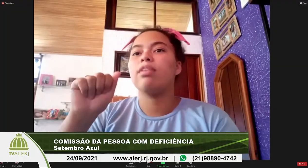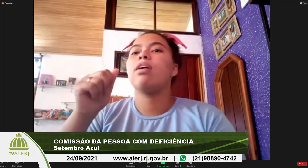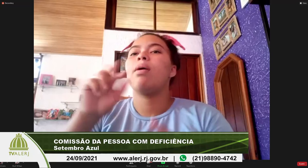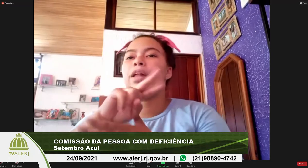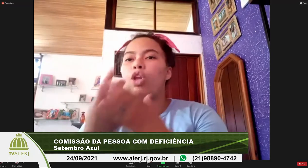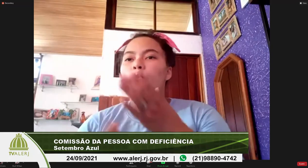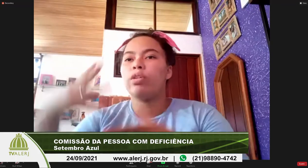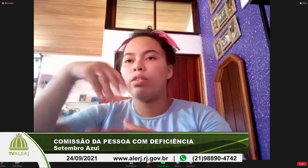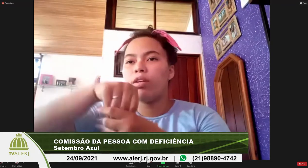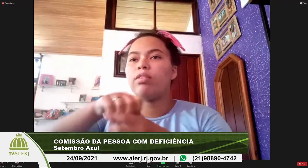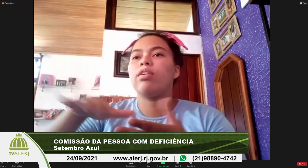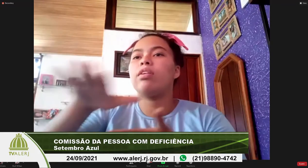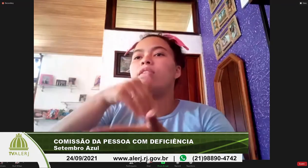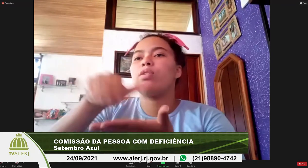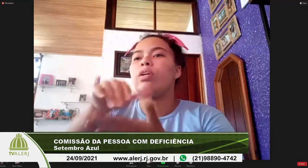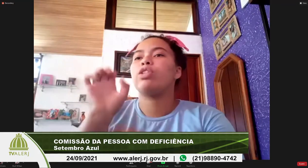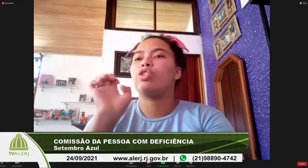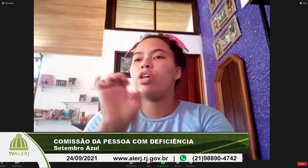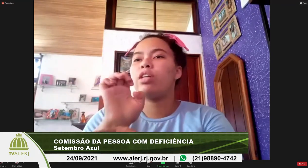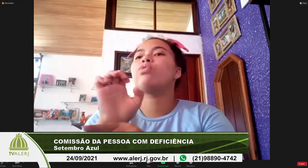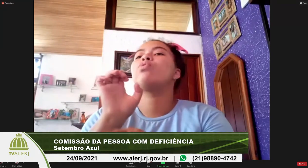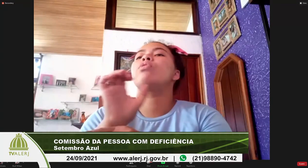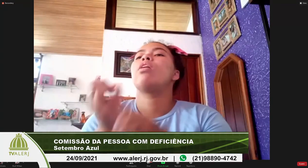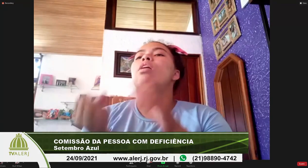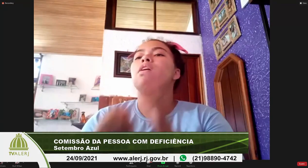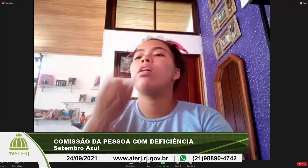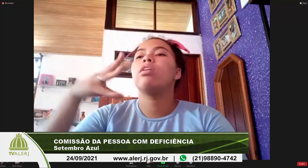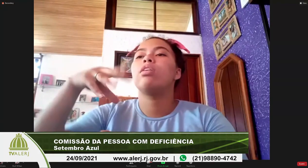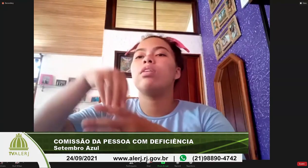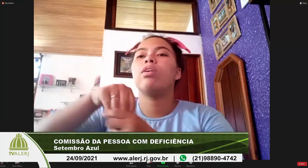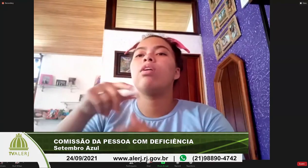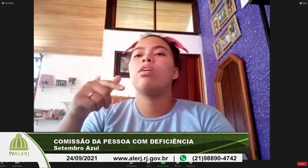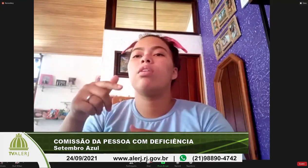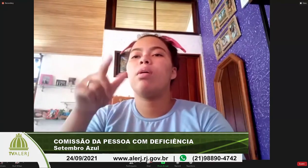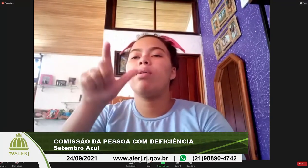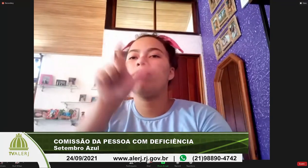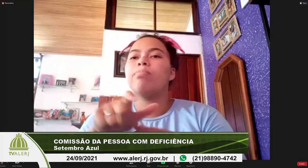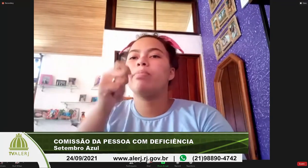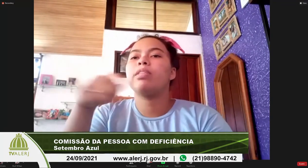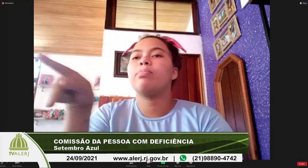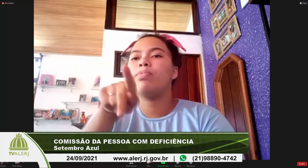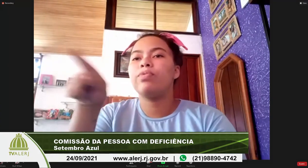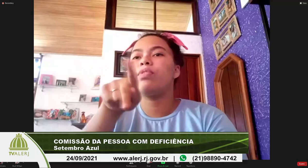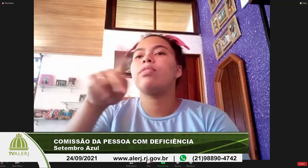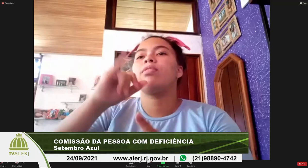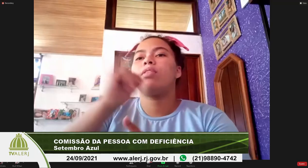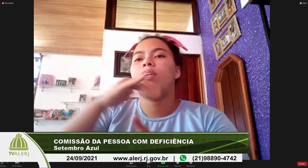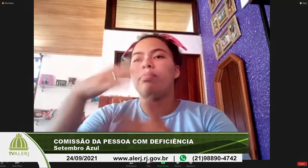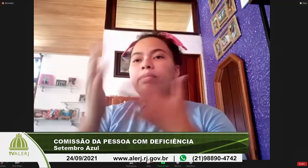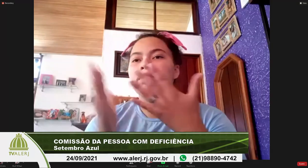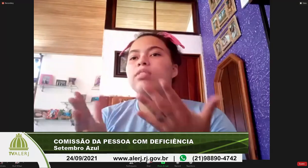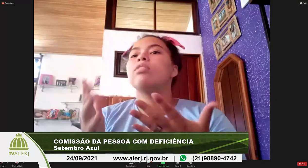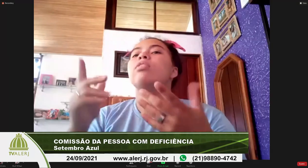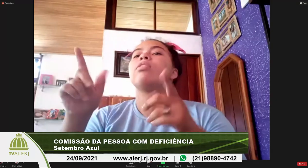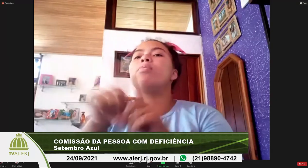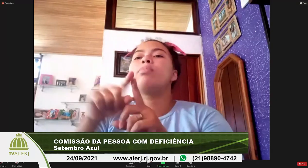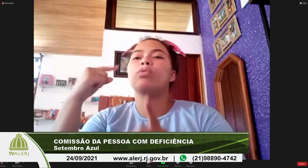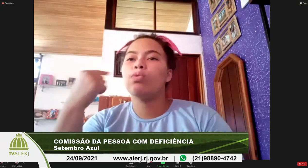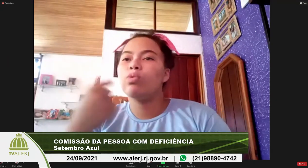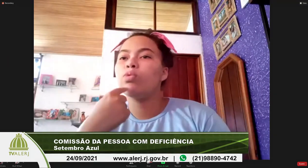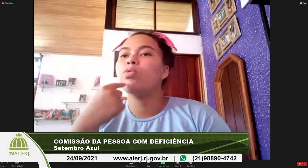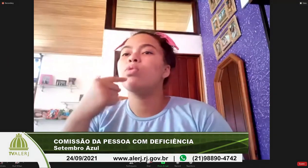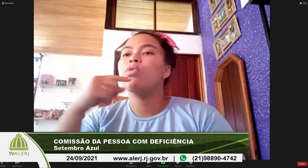bilinguismo na rede de secretaria estadual criação e revisão dos cargos professor de libras surdo